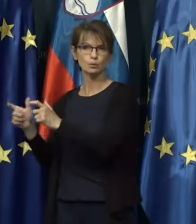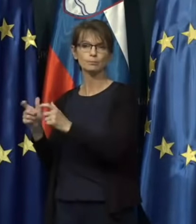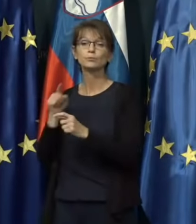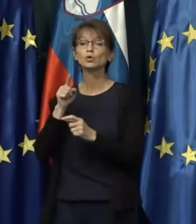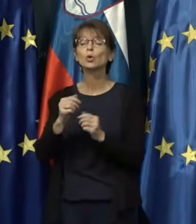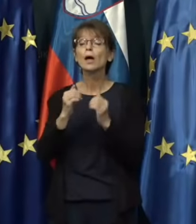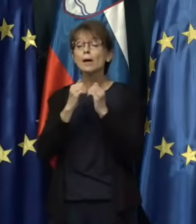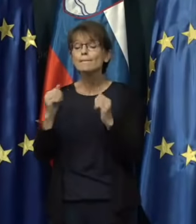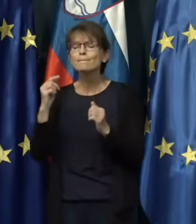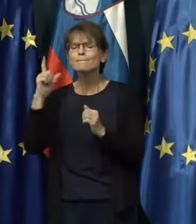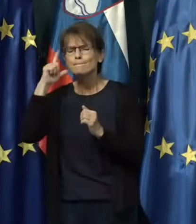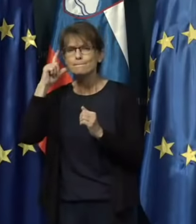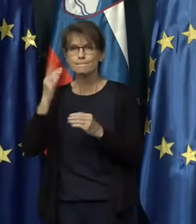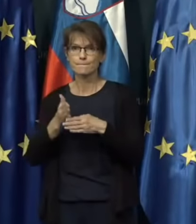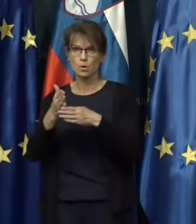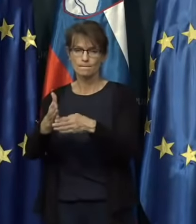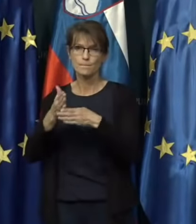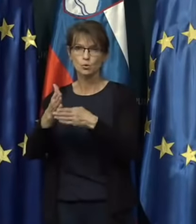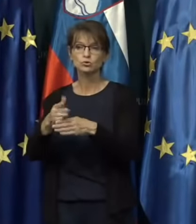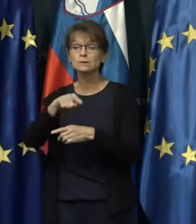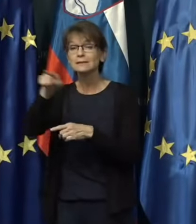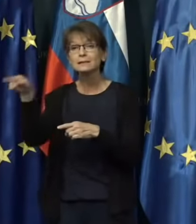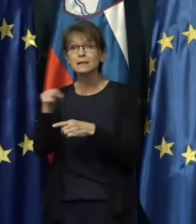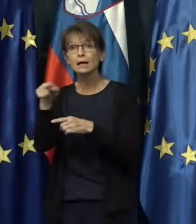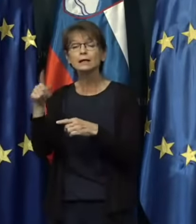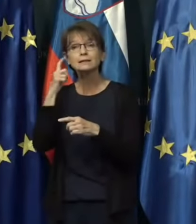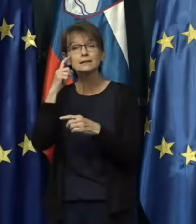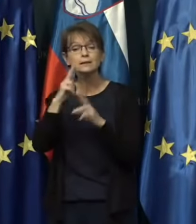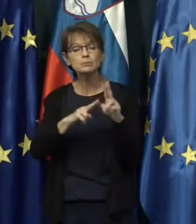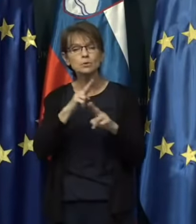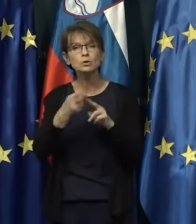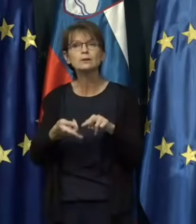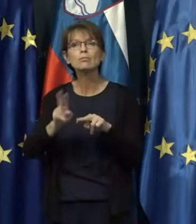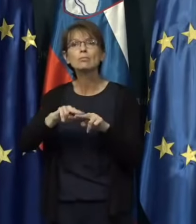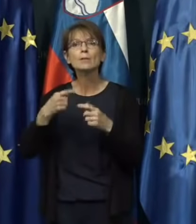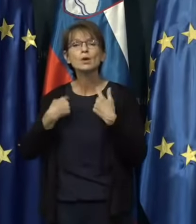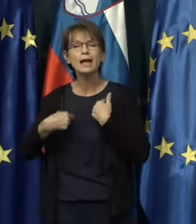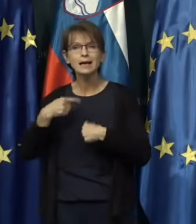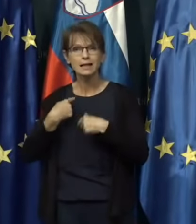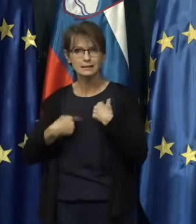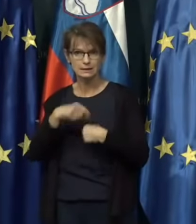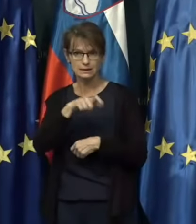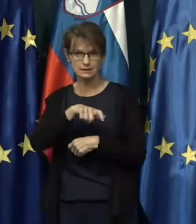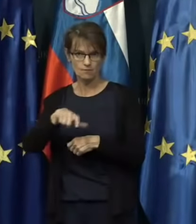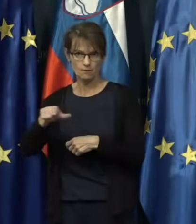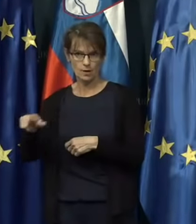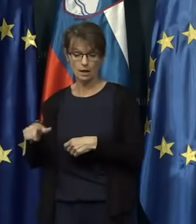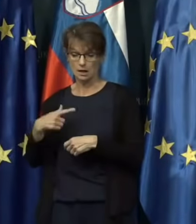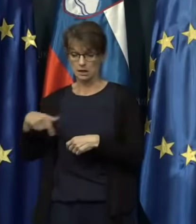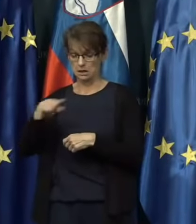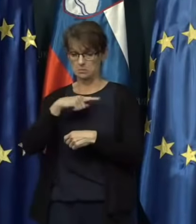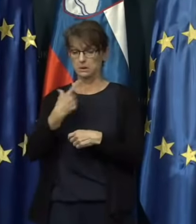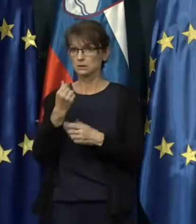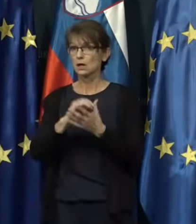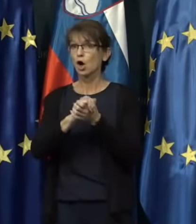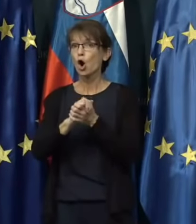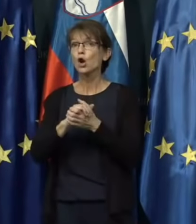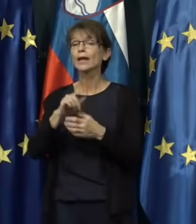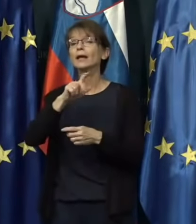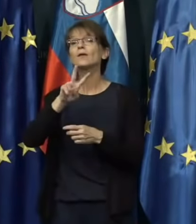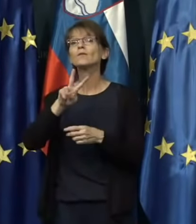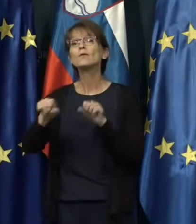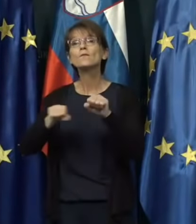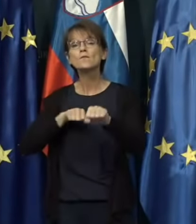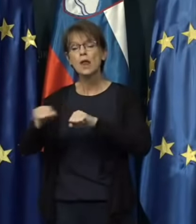za pomoč tem, ki skrbijo za najranljivejše in tu smo s kolegi v vladi